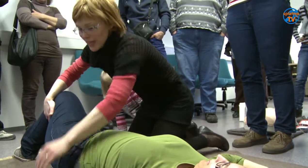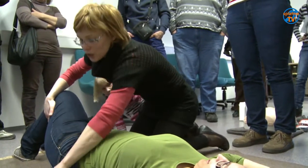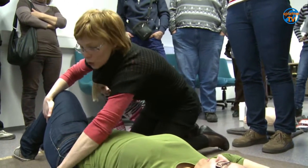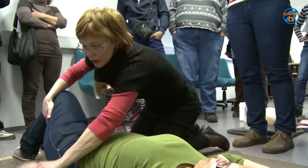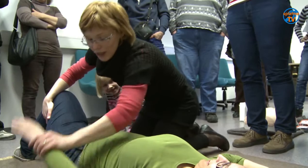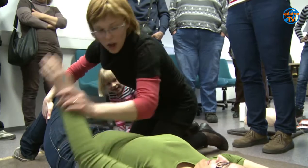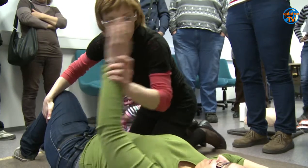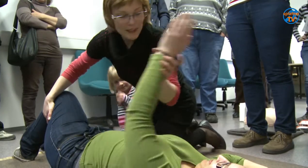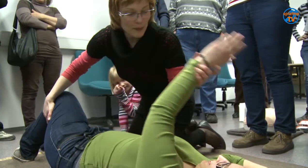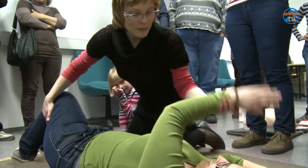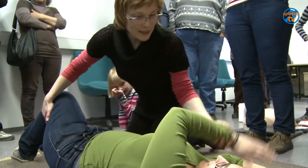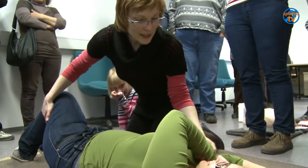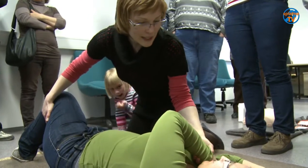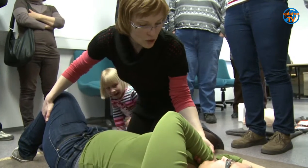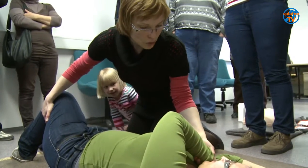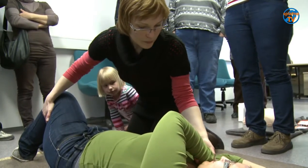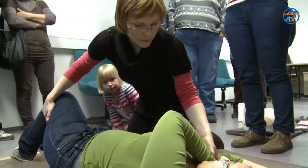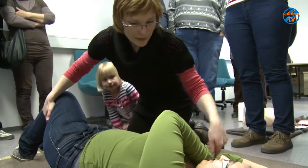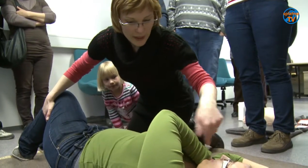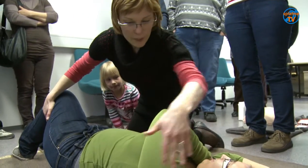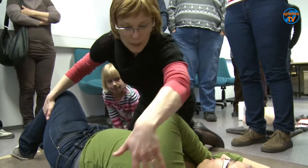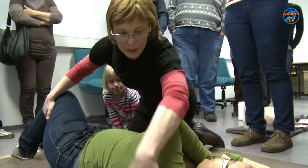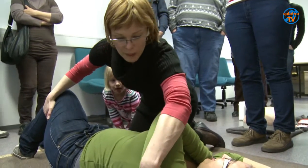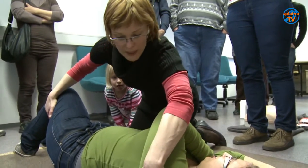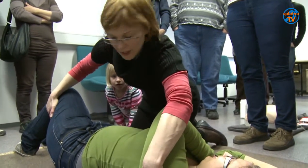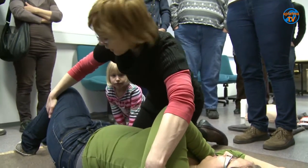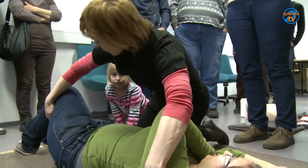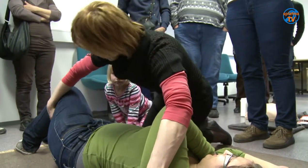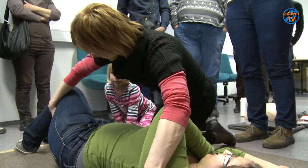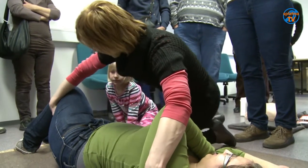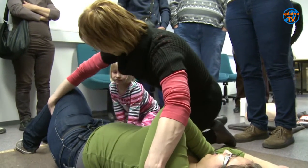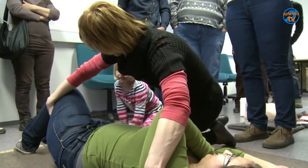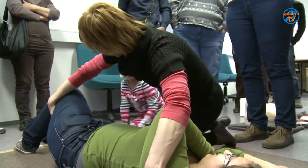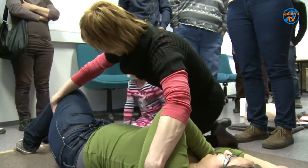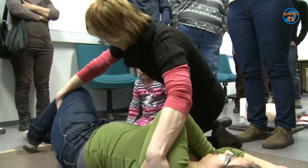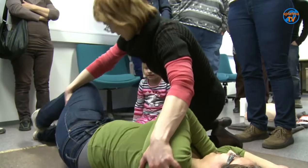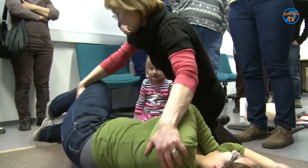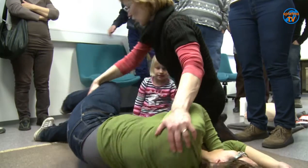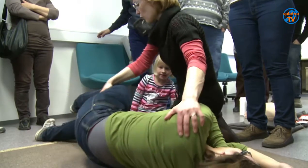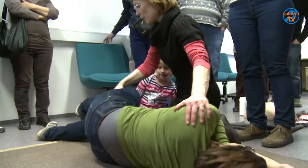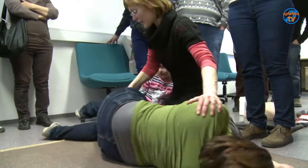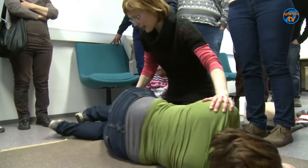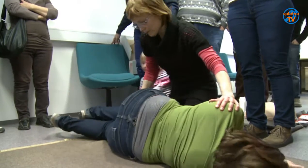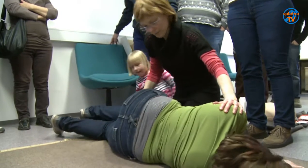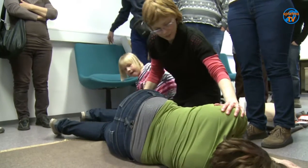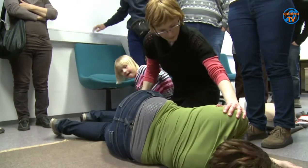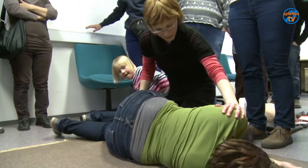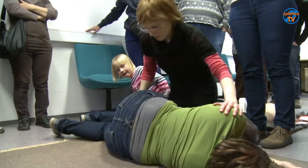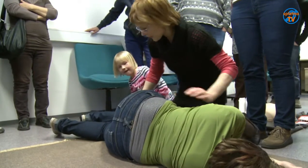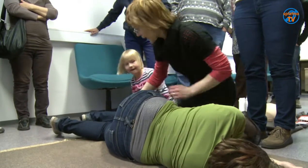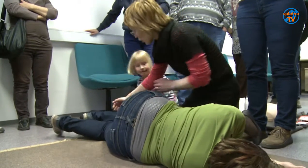Tole nogo dam v plicu. Prijmem za ramo. In jo obrnem.